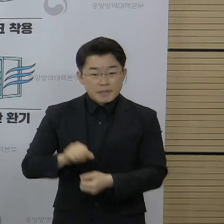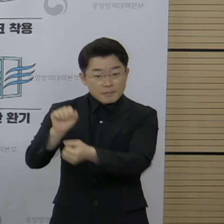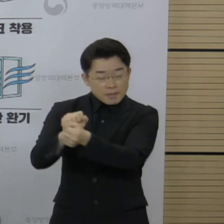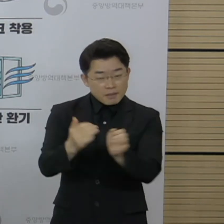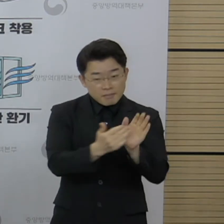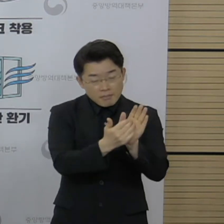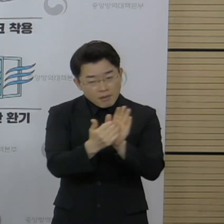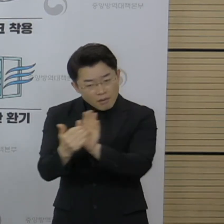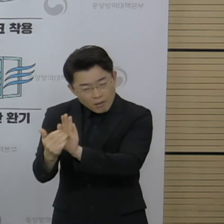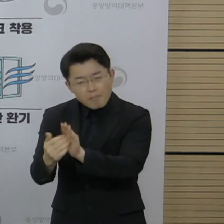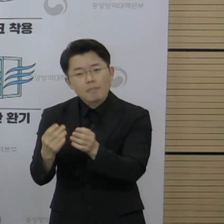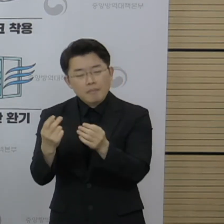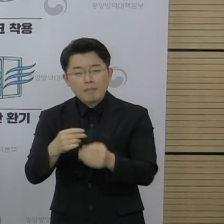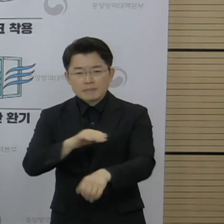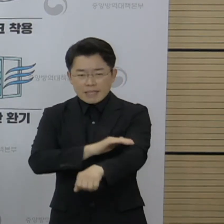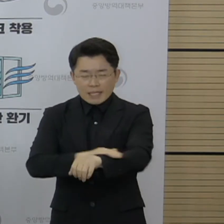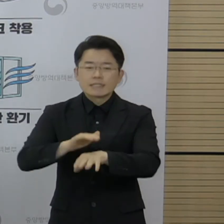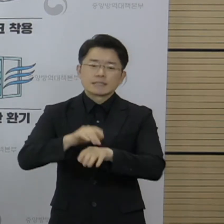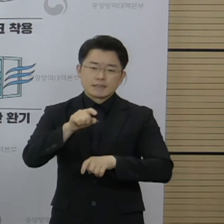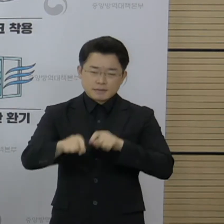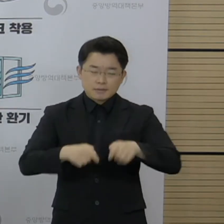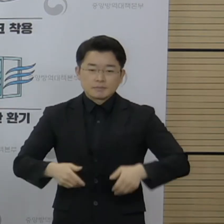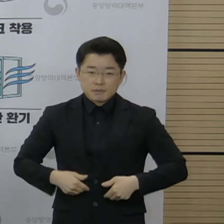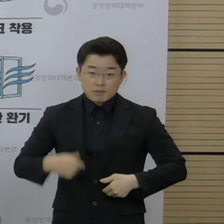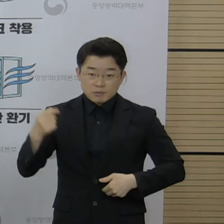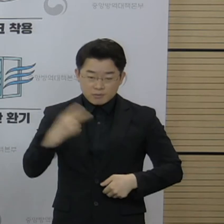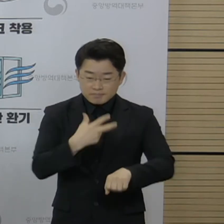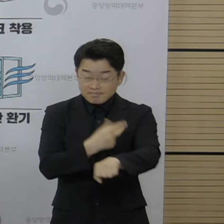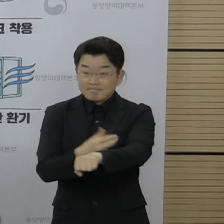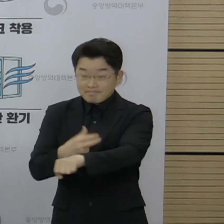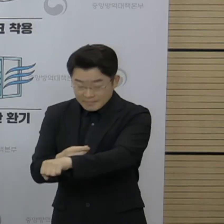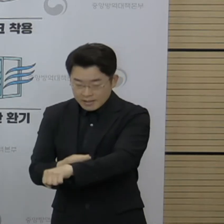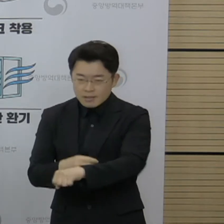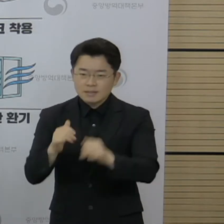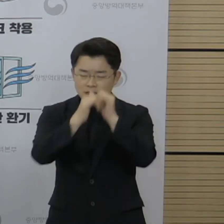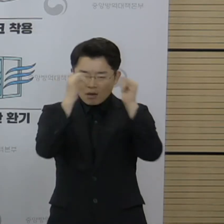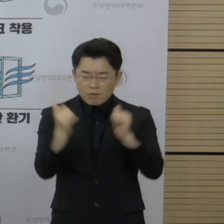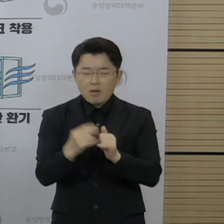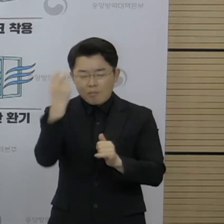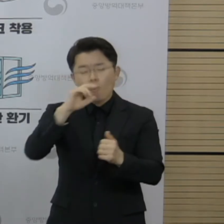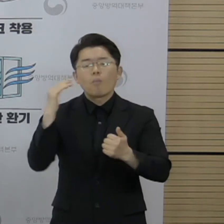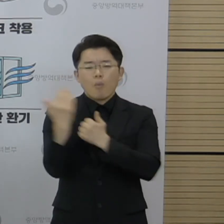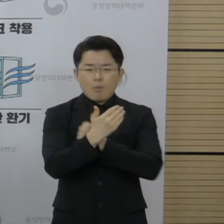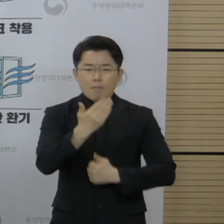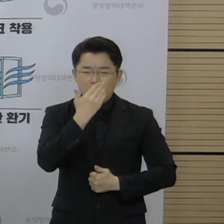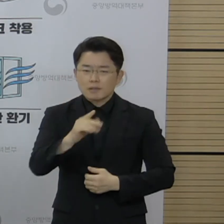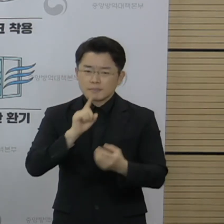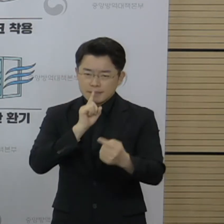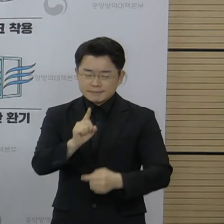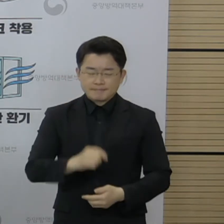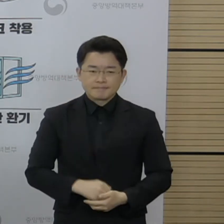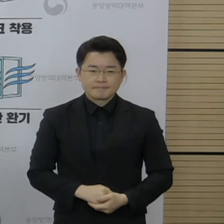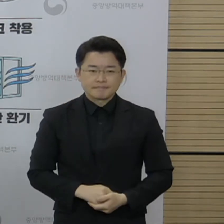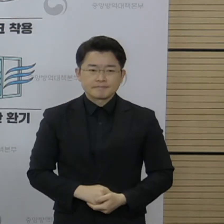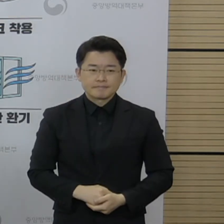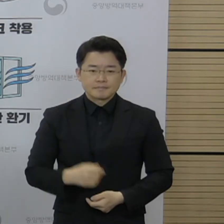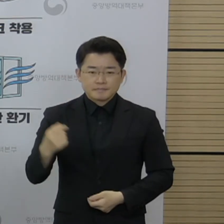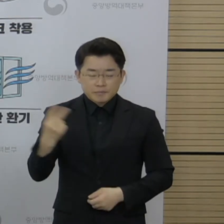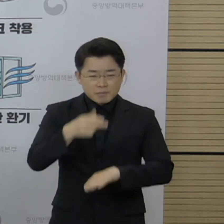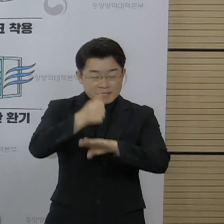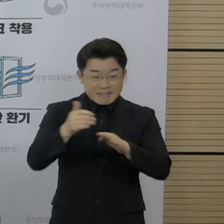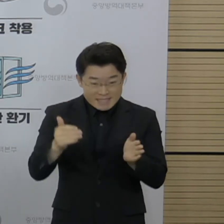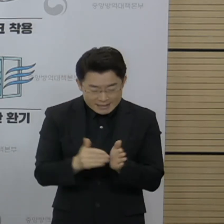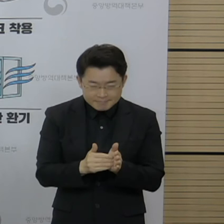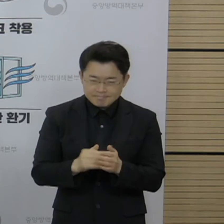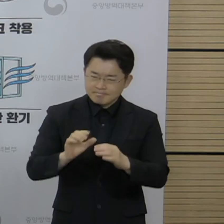백신을 통한 집단 면역을 완성하는 것입니다. 또한 방역 통제가 되는 그 마지막 순간까지 절대로